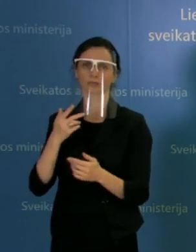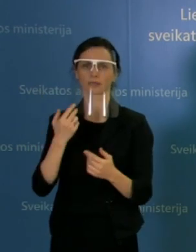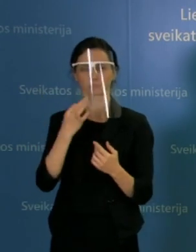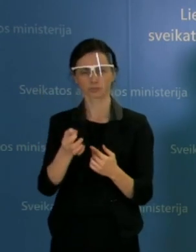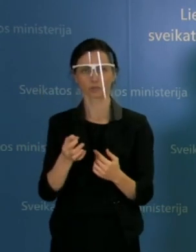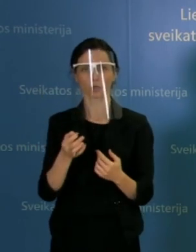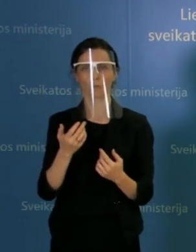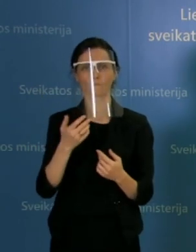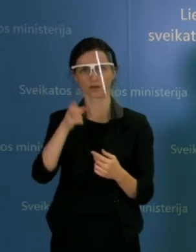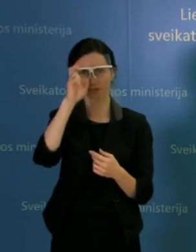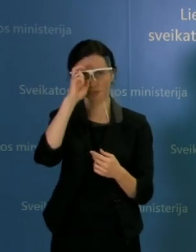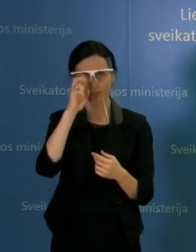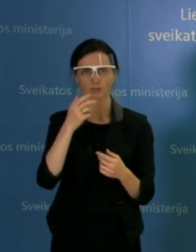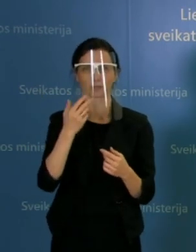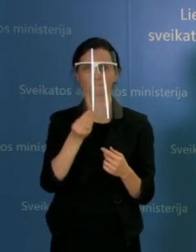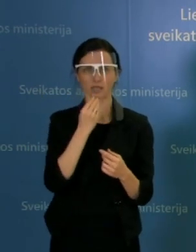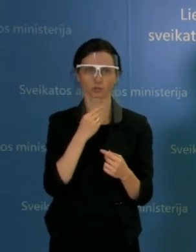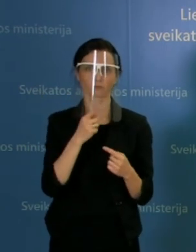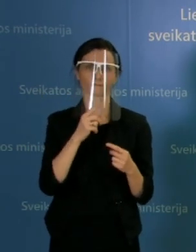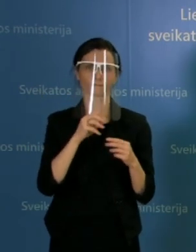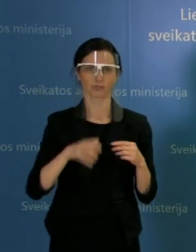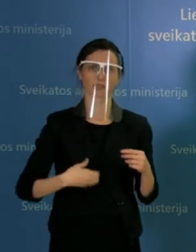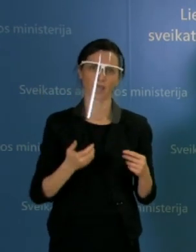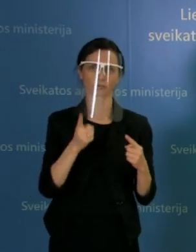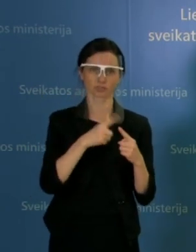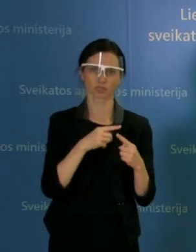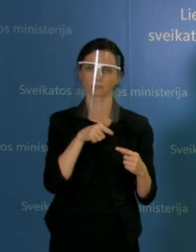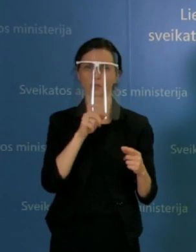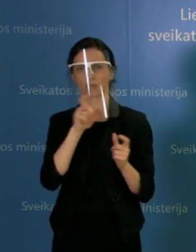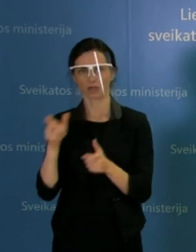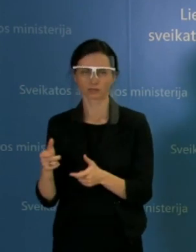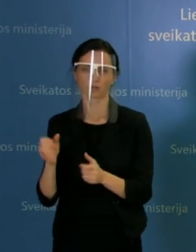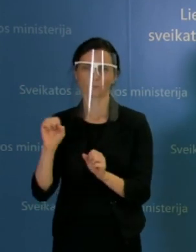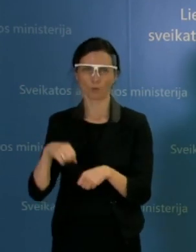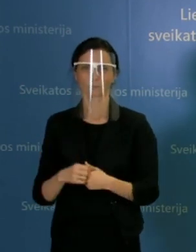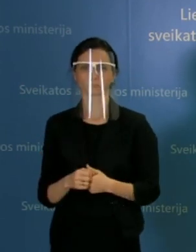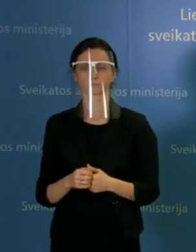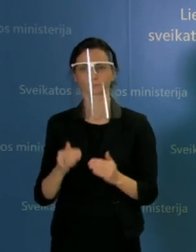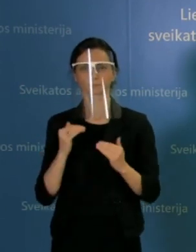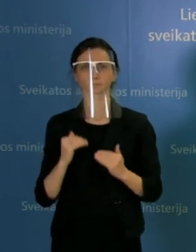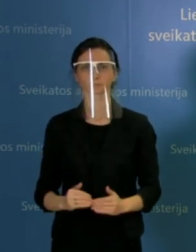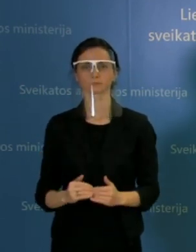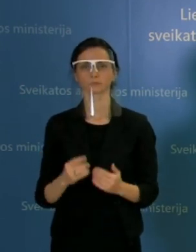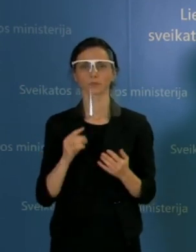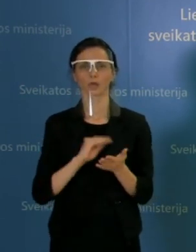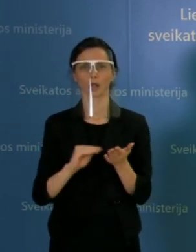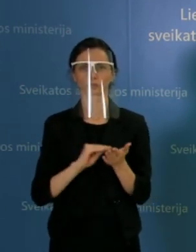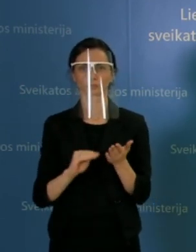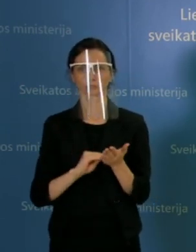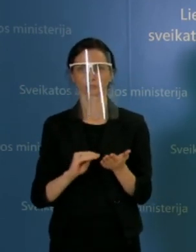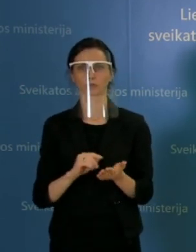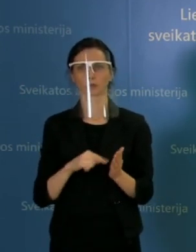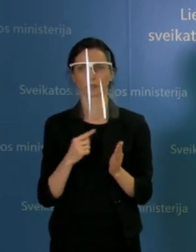veterinarijos tarnybos kompetencija, tai jie geriau atsakytų iš šitą klausimą. Iš raštuotis tų klausimų, jeigu ste tavo raitę